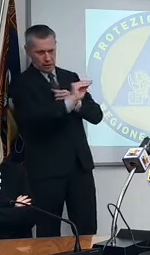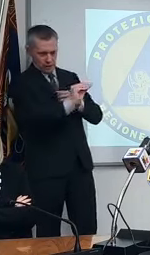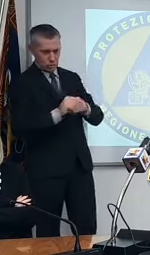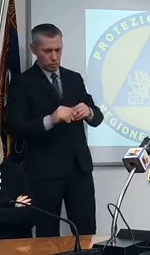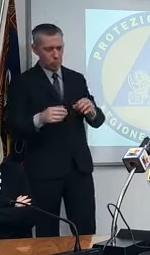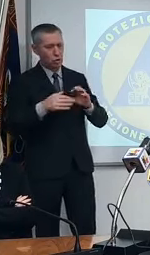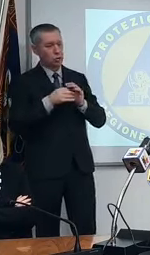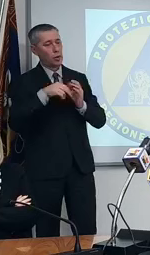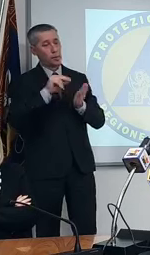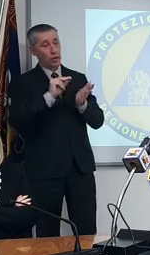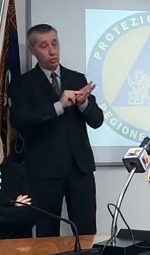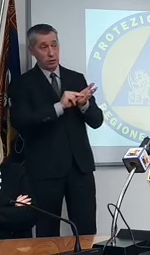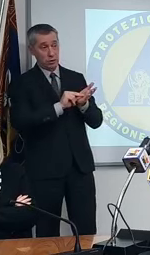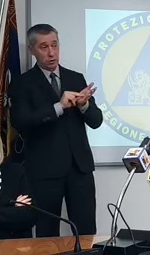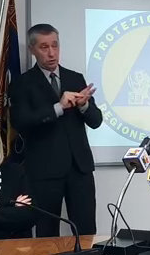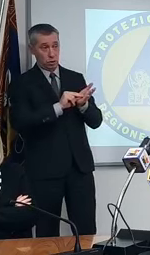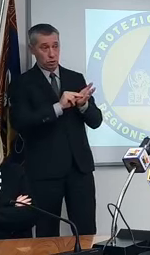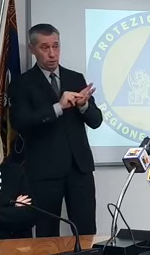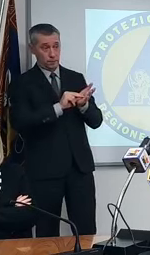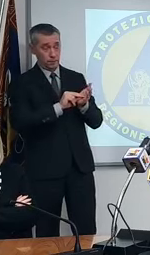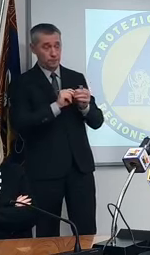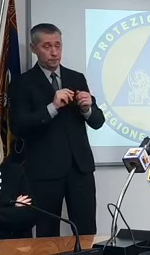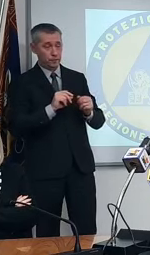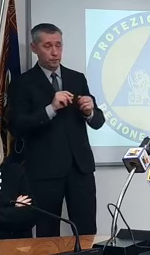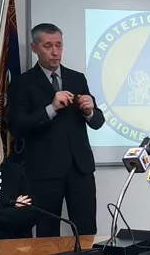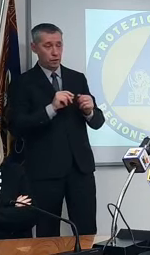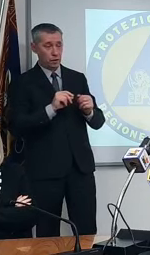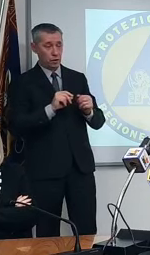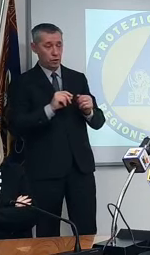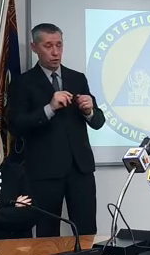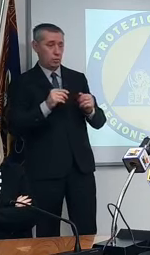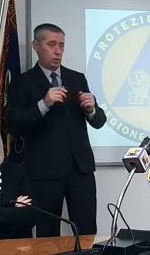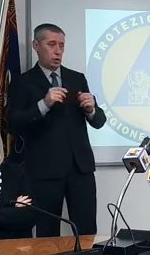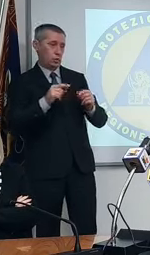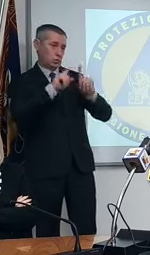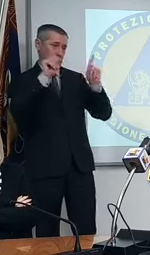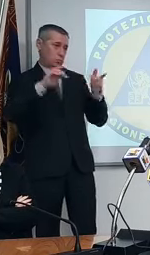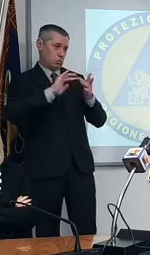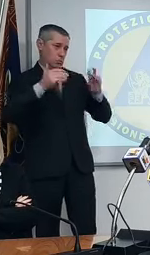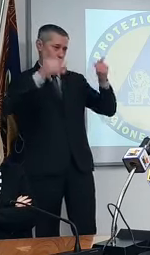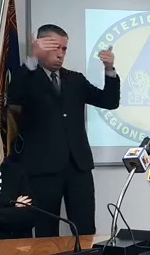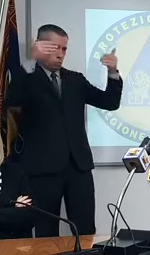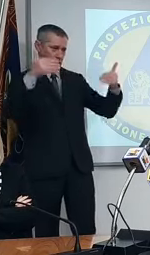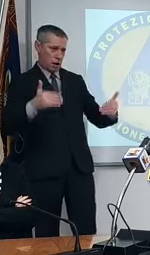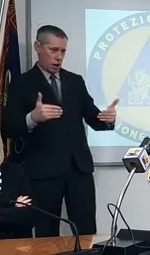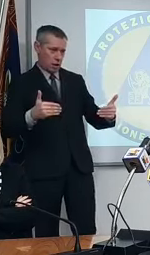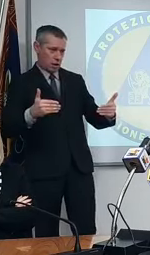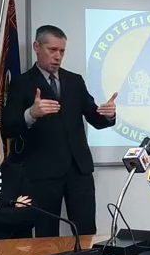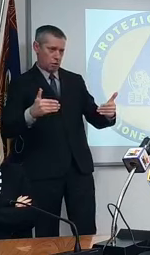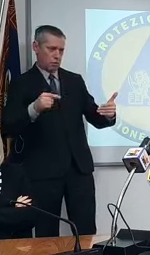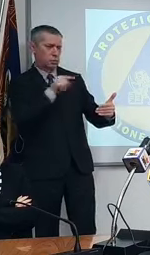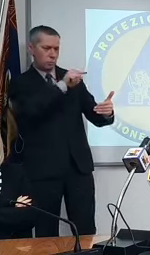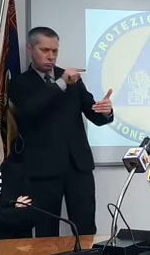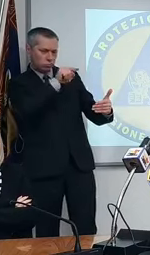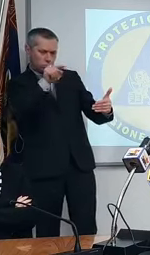sempre le prenotazioni nel portale soprattutto io gli dice